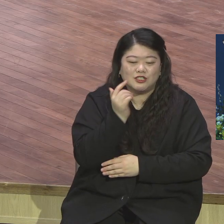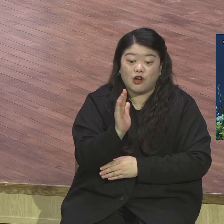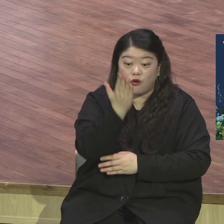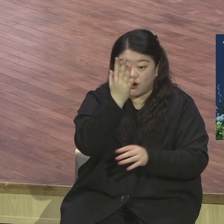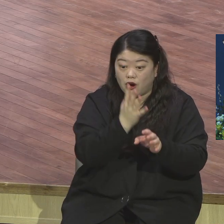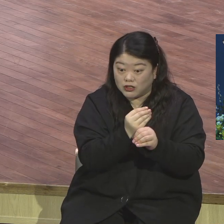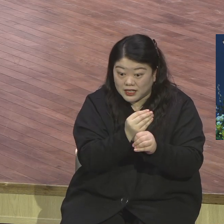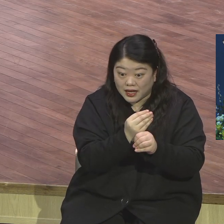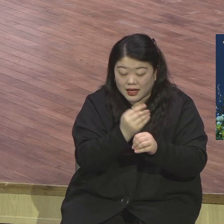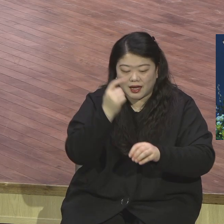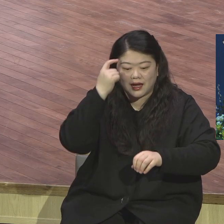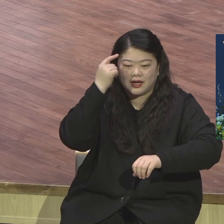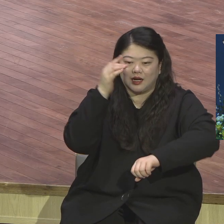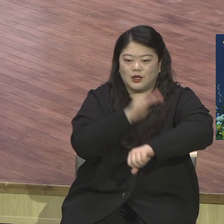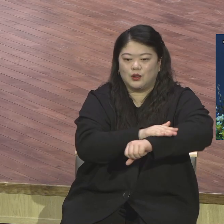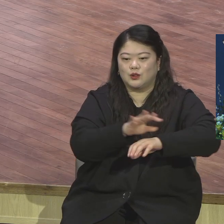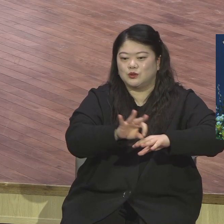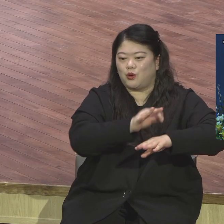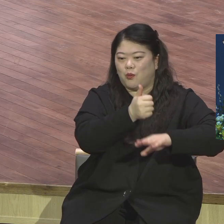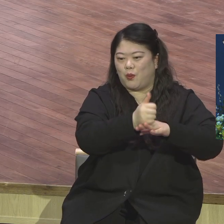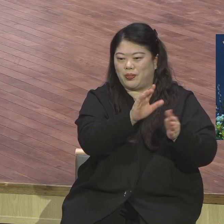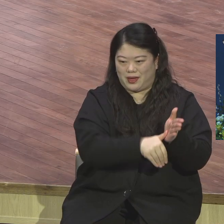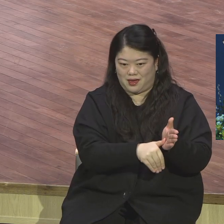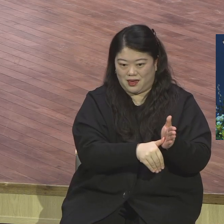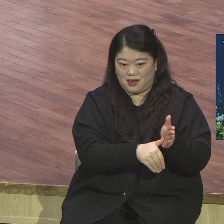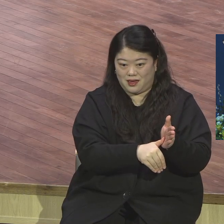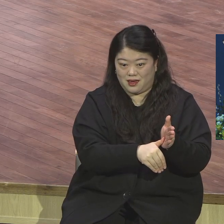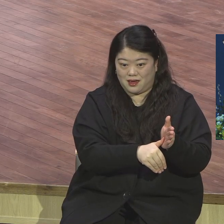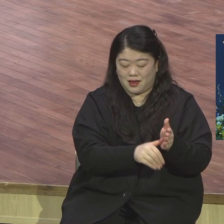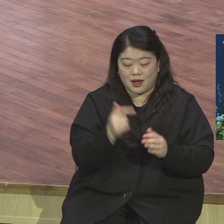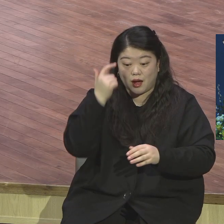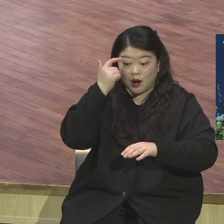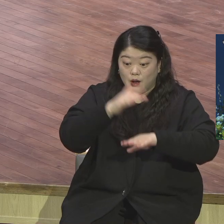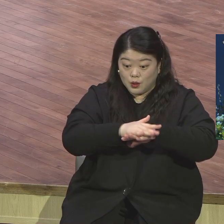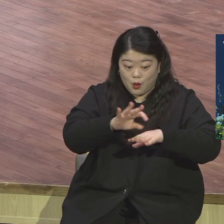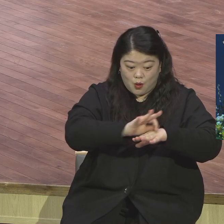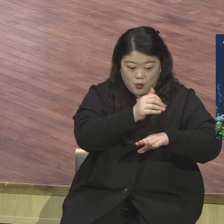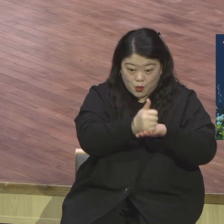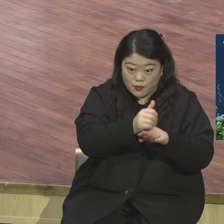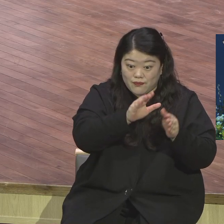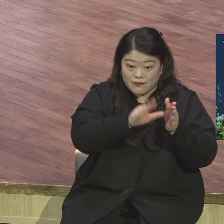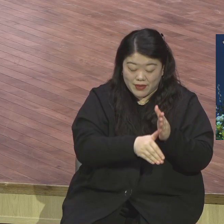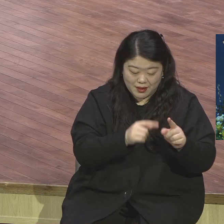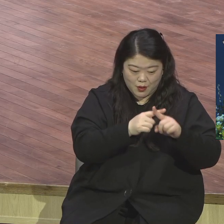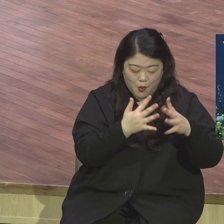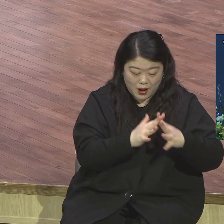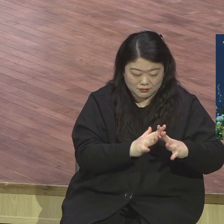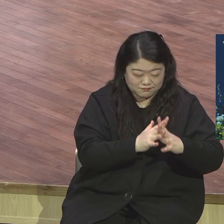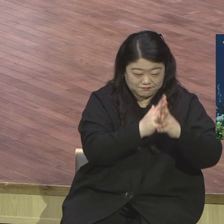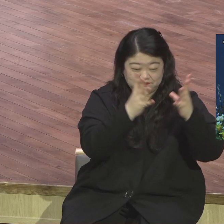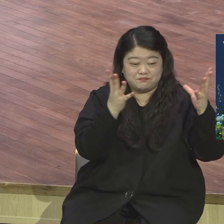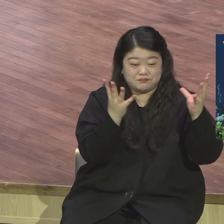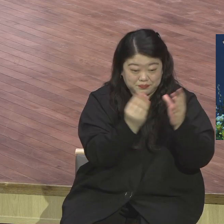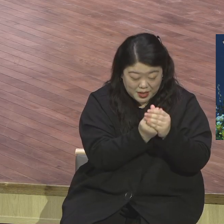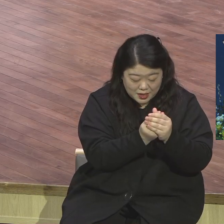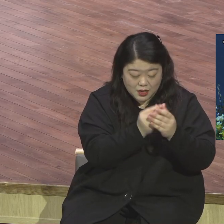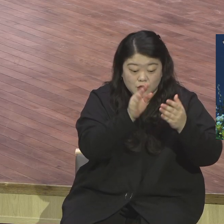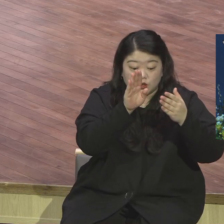솔로몬 성전을 봉헌당할 때 하나님의 영광이 그 성전 안에 가득했어요.